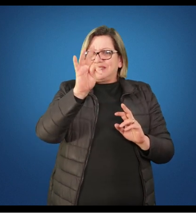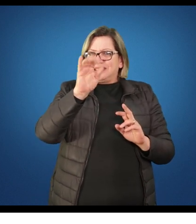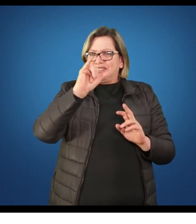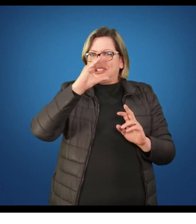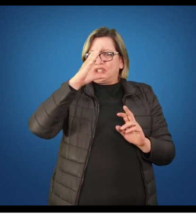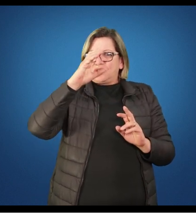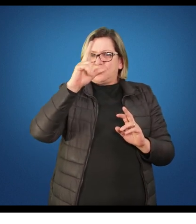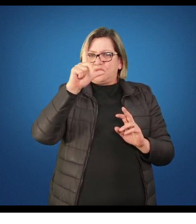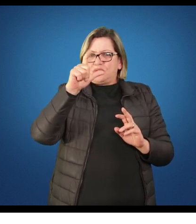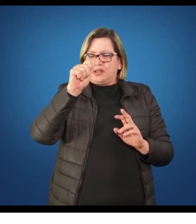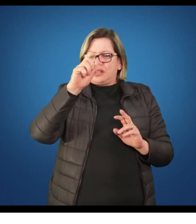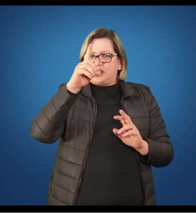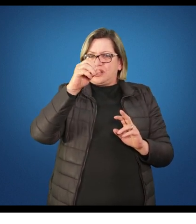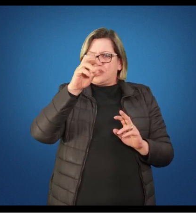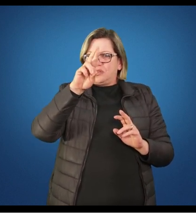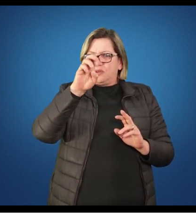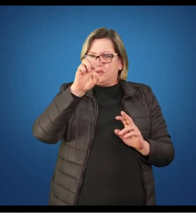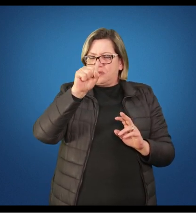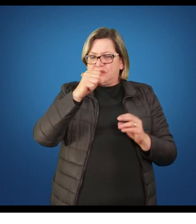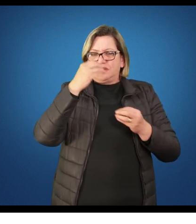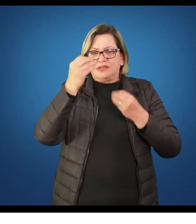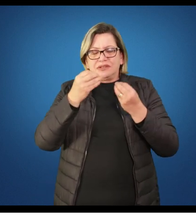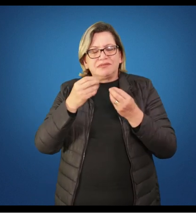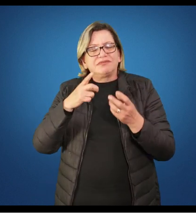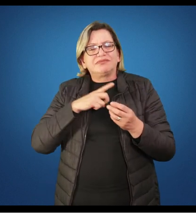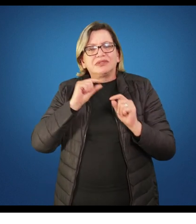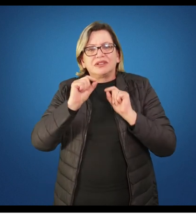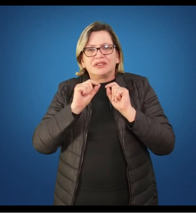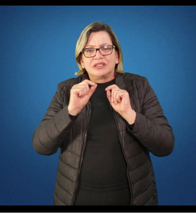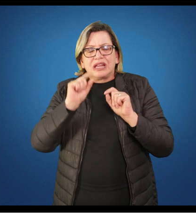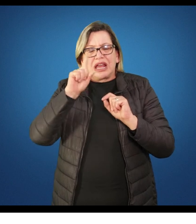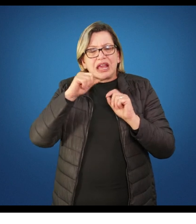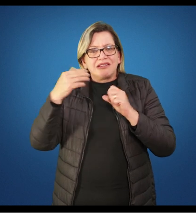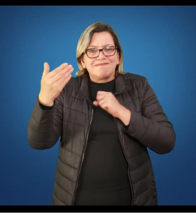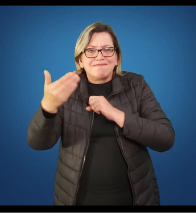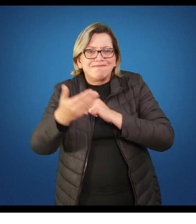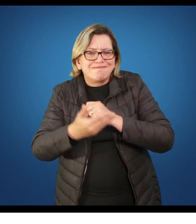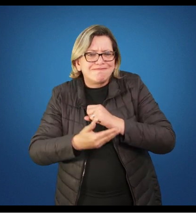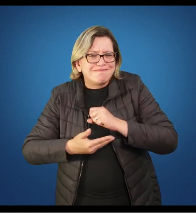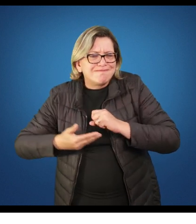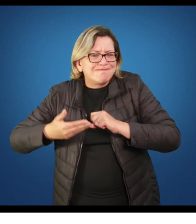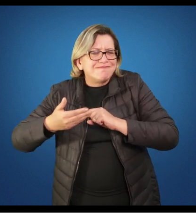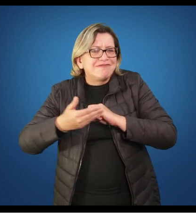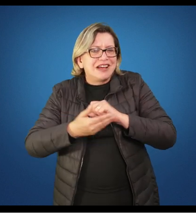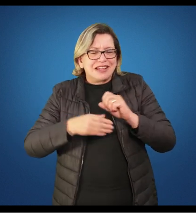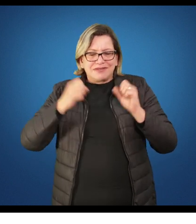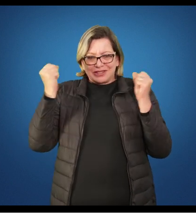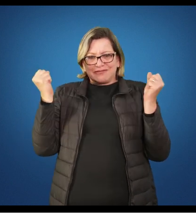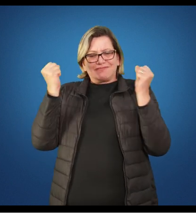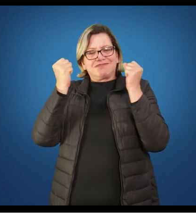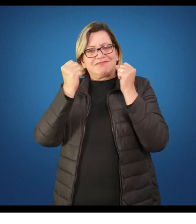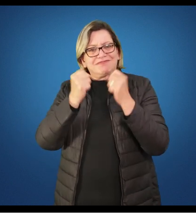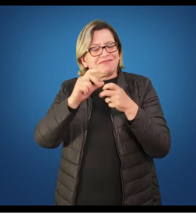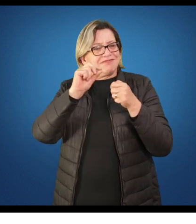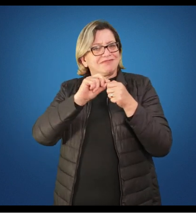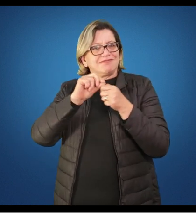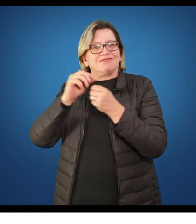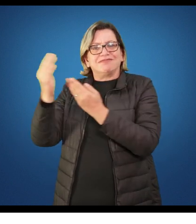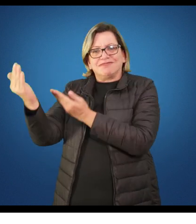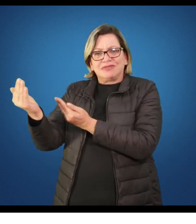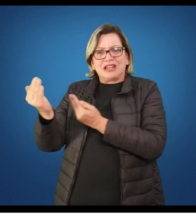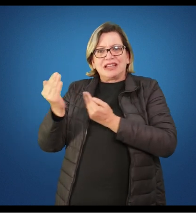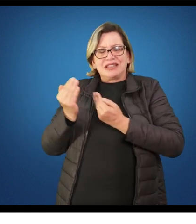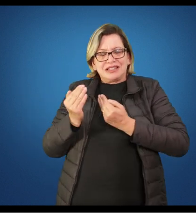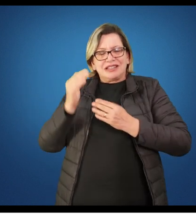oficial da área, publicado aqui no Paraná em 2008 e que são fundamentais para que a gente possa levar agora esse adolescente